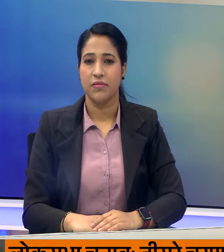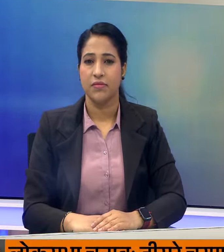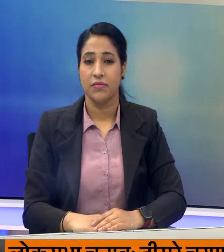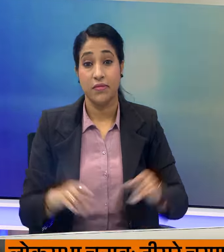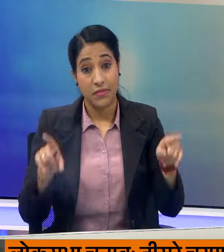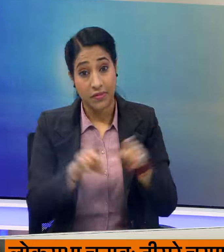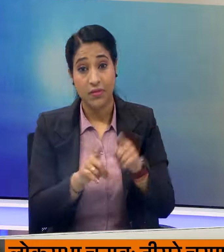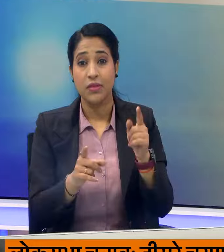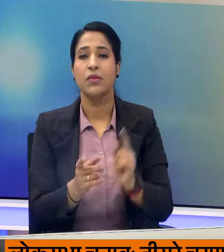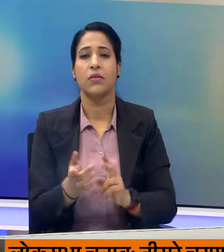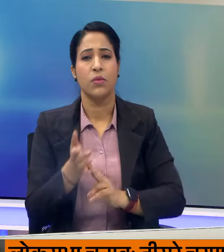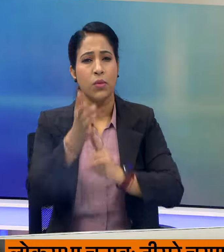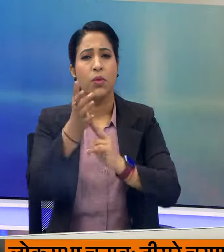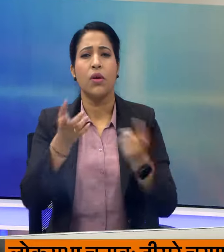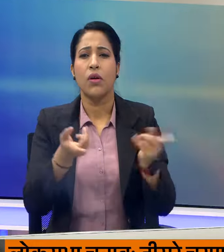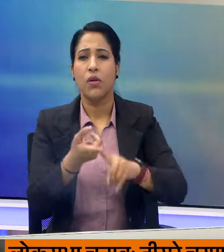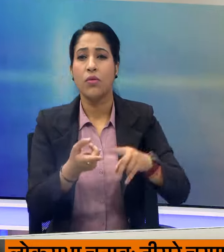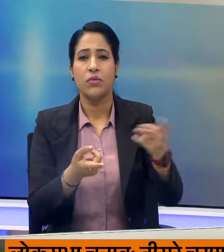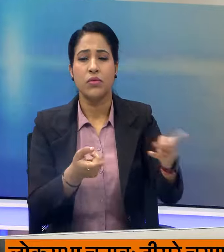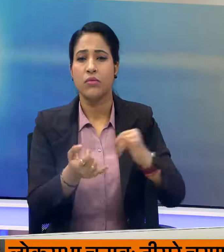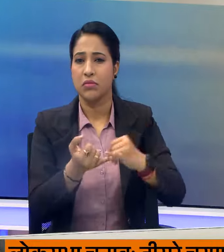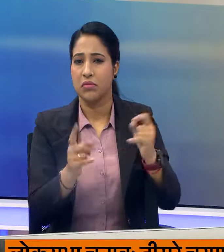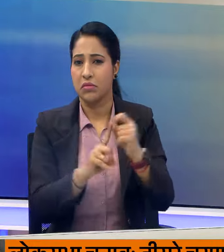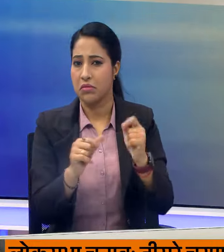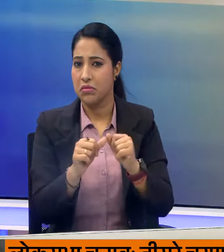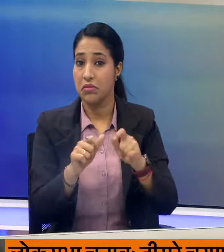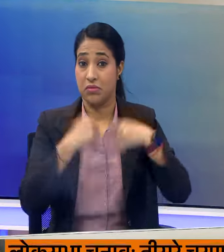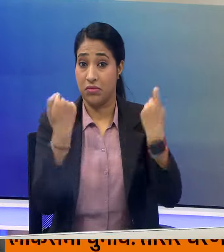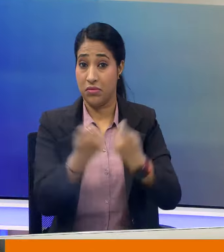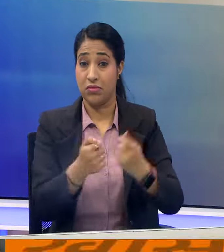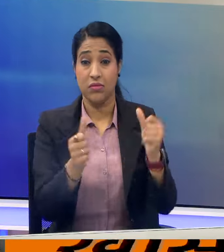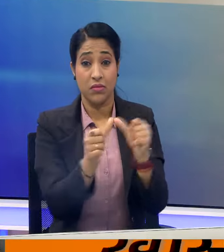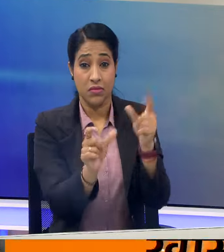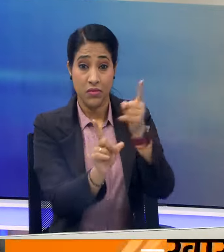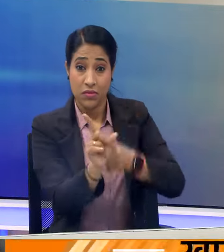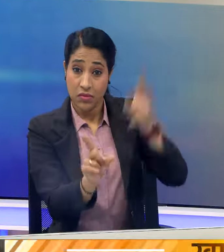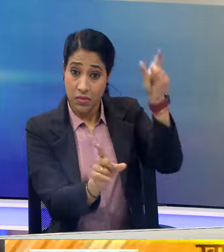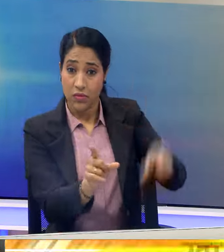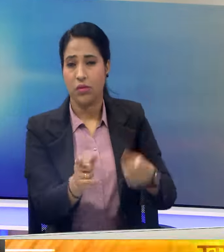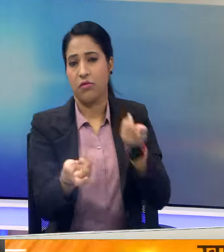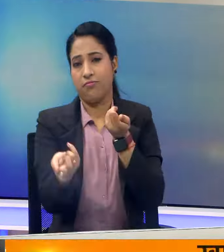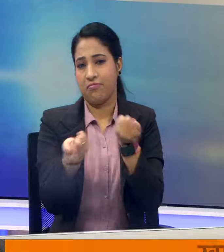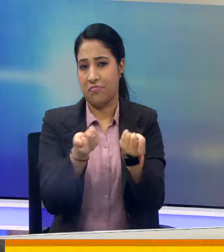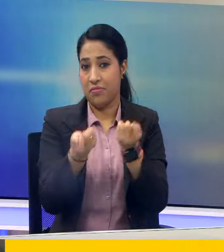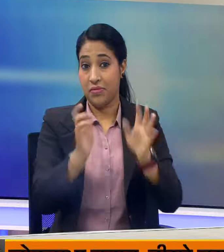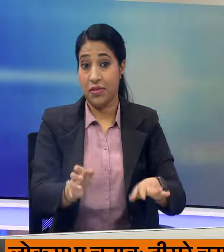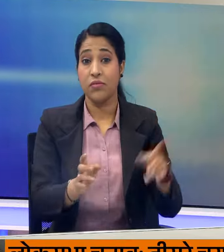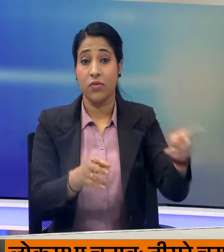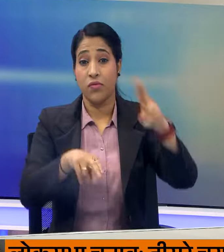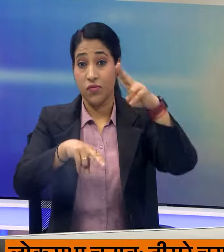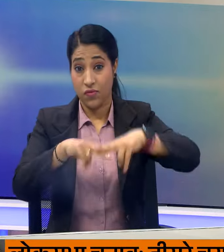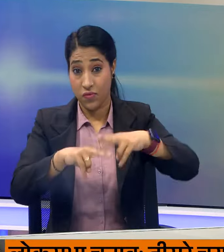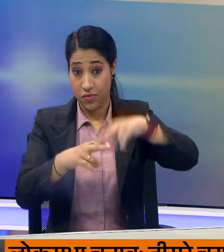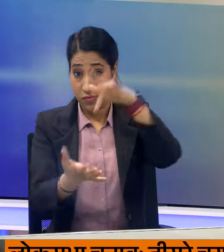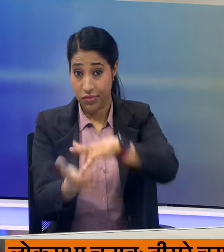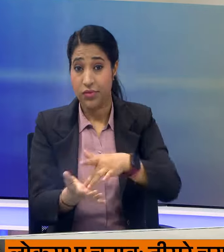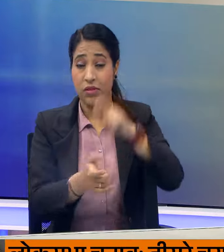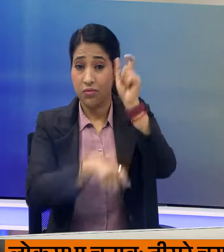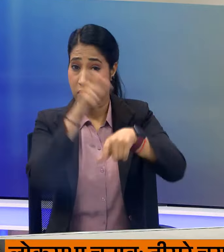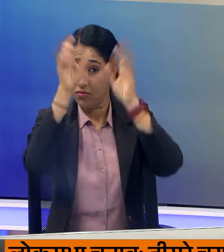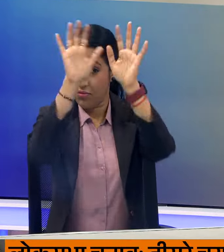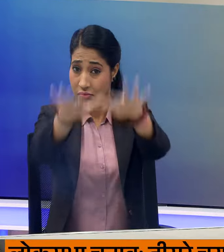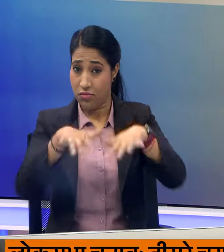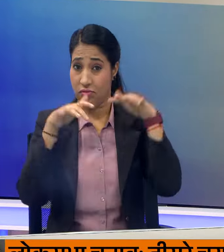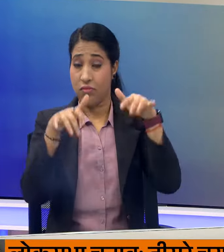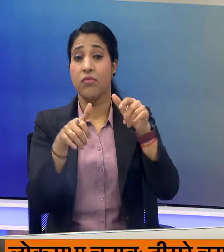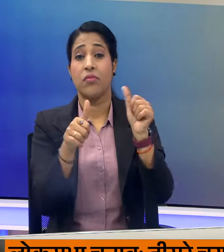वहीं उत्तर में आज एक बार फिर समाजवादी पार्टी के नेता अखिलेश यादव मोचा समहा लेंगे। आज वरुखाबाद में चुनावी सभा में अखिलेश